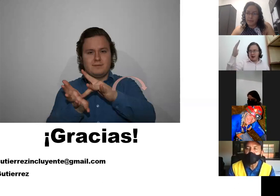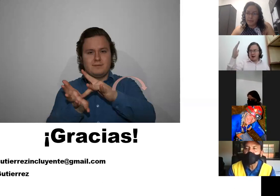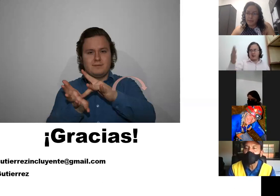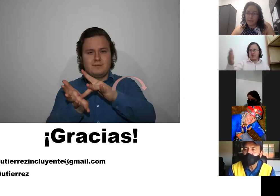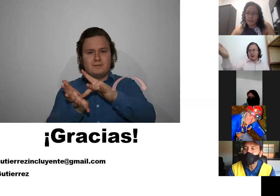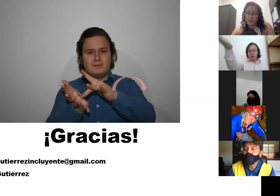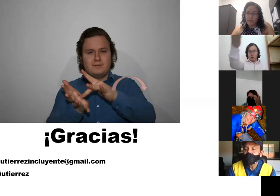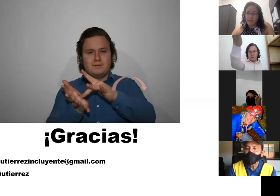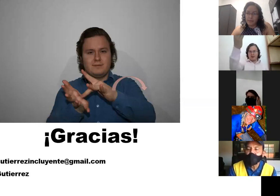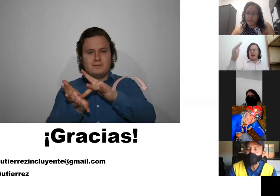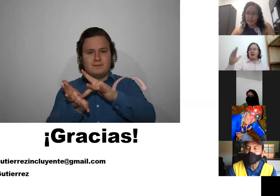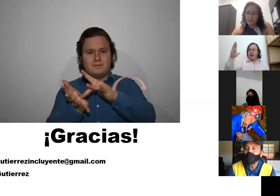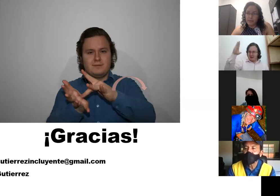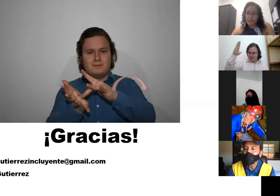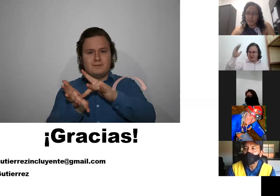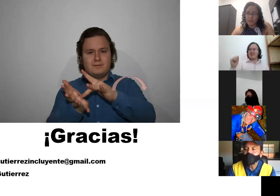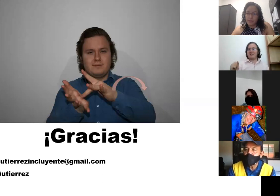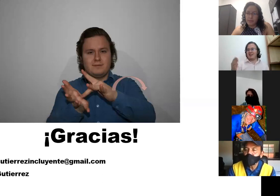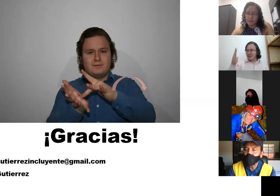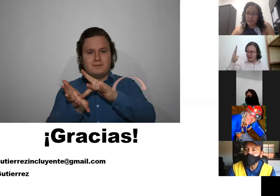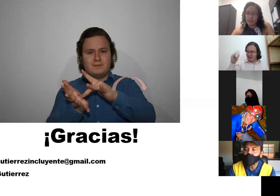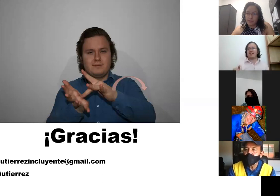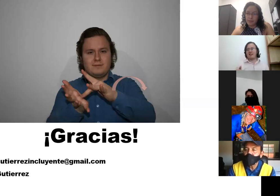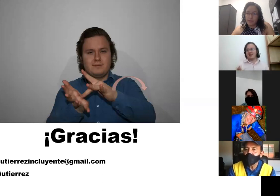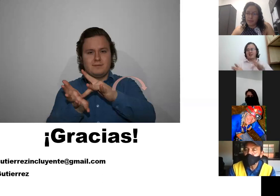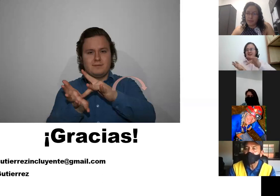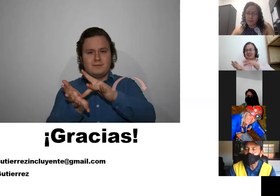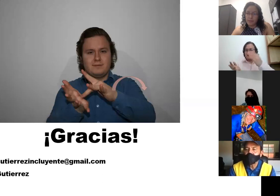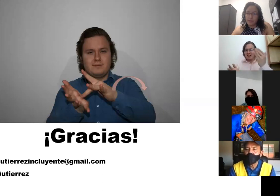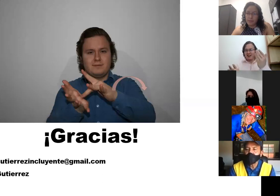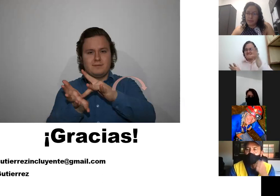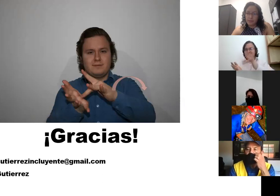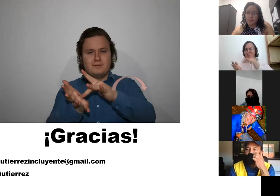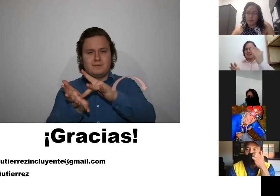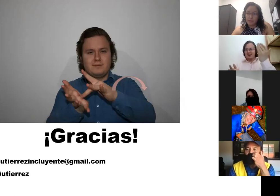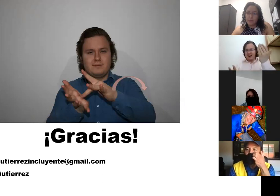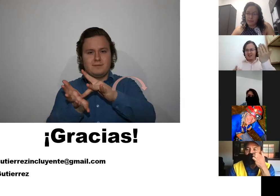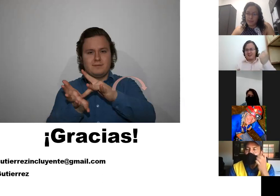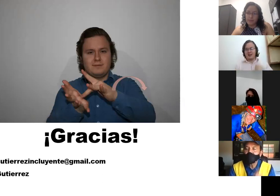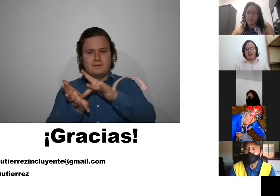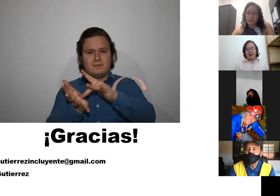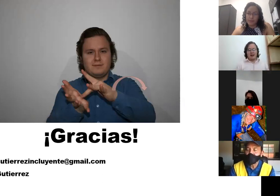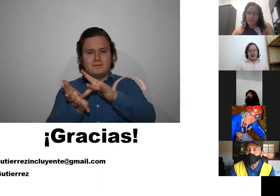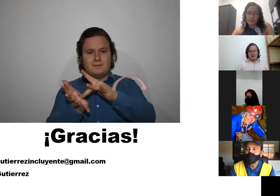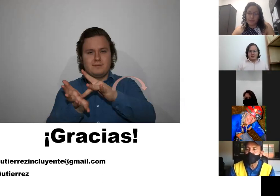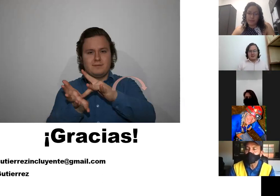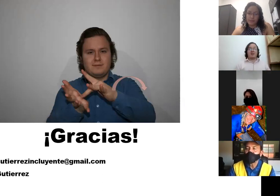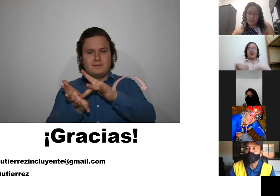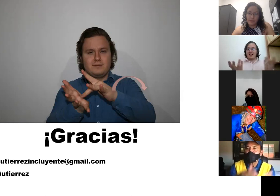que nos dice el conductor pásale gracias gracias si entonces gracias gracias no sé si tengan